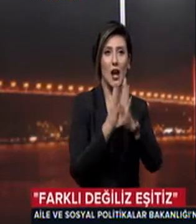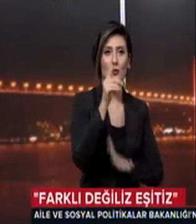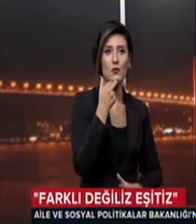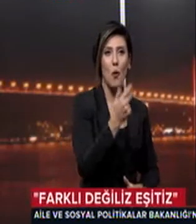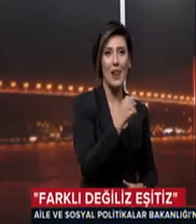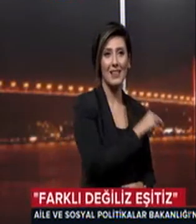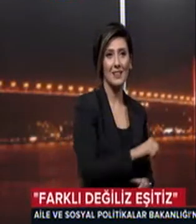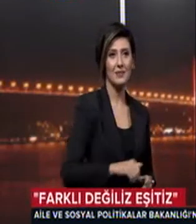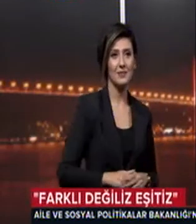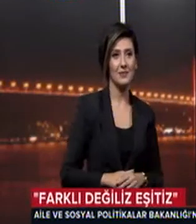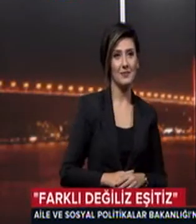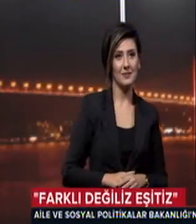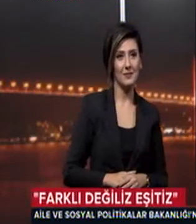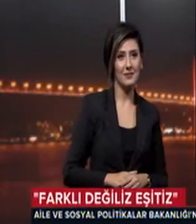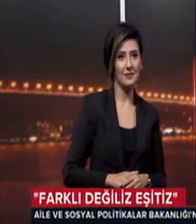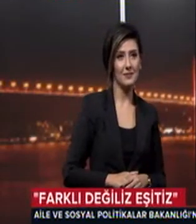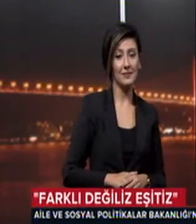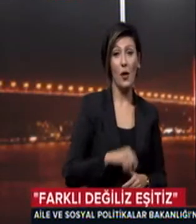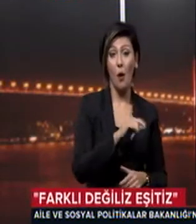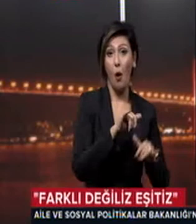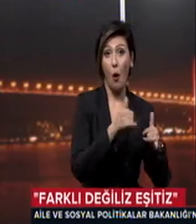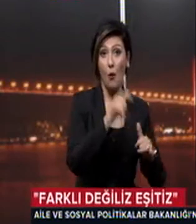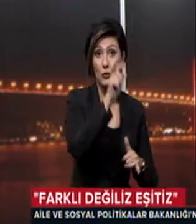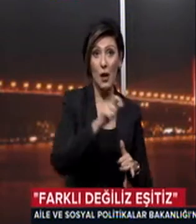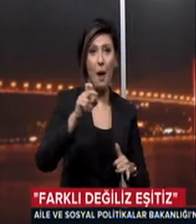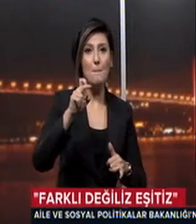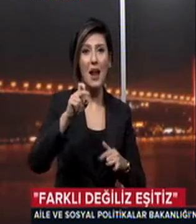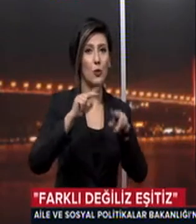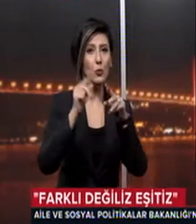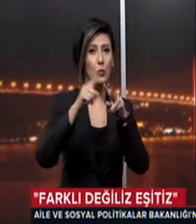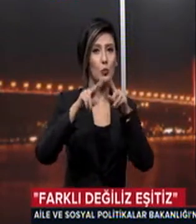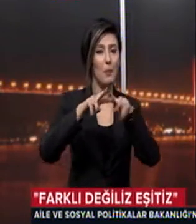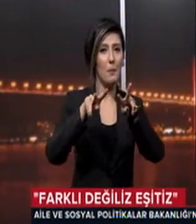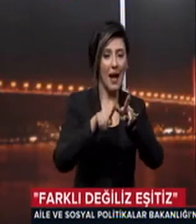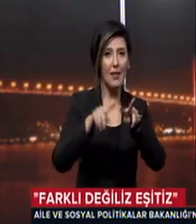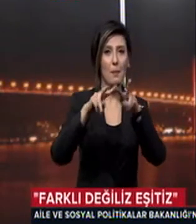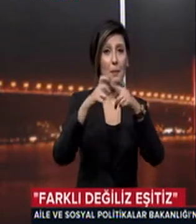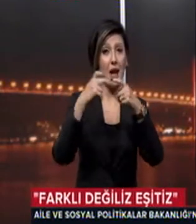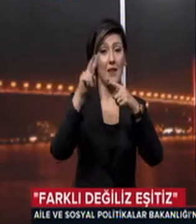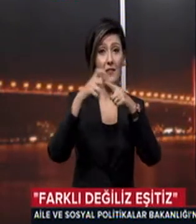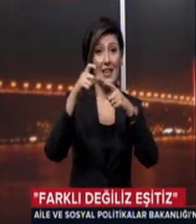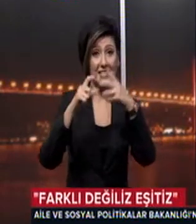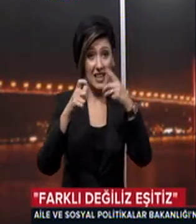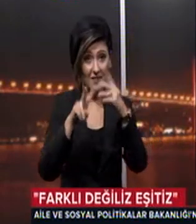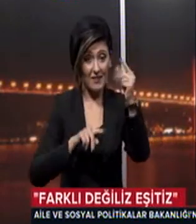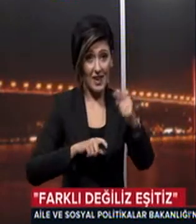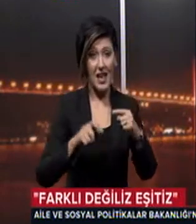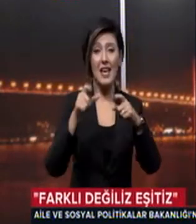bir el daha uzatacak Klibin oyuncuları ise Perran Kutman, Merve Sevevi, Orçun Kaplan, Serkan Ercan ve işitme engelli